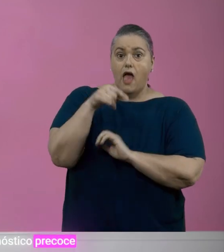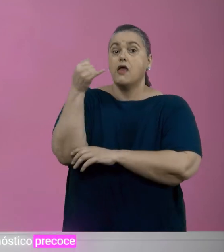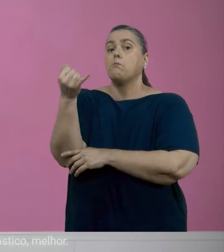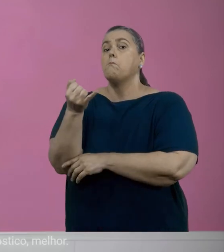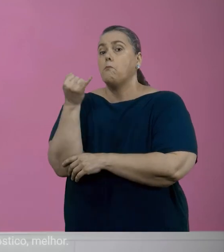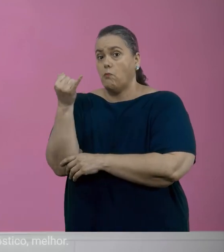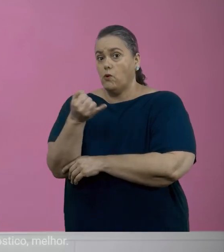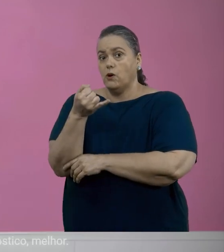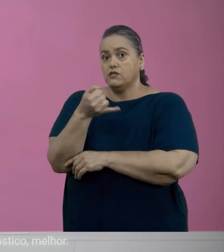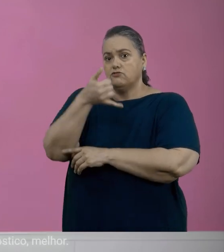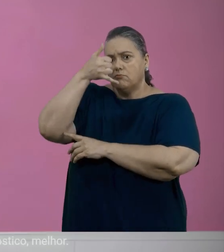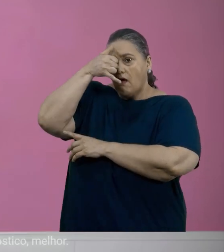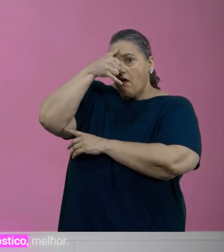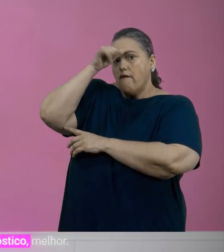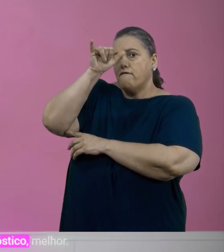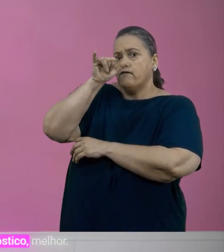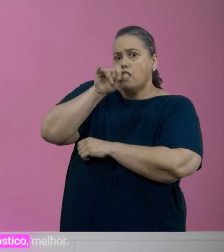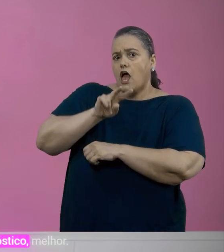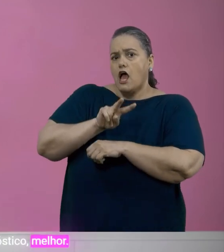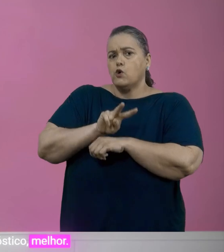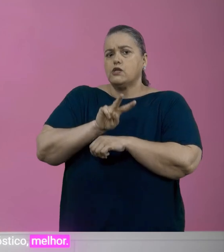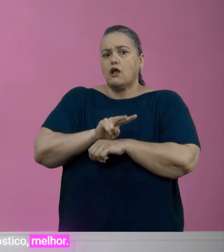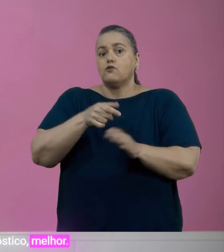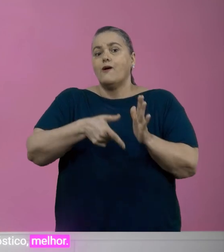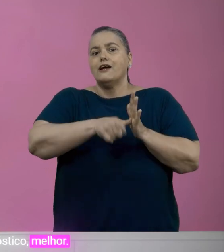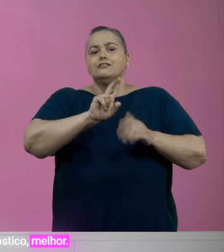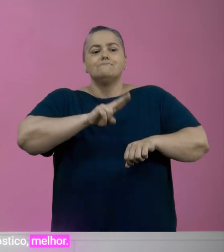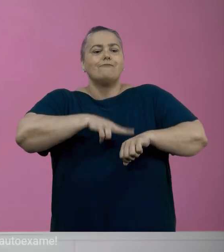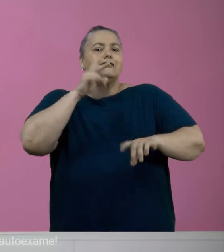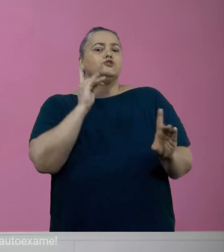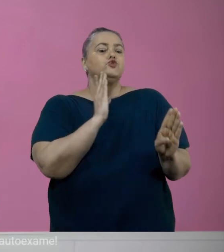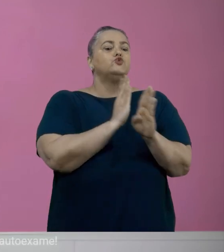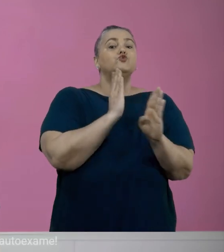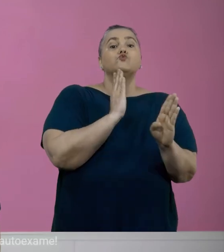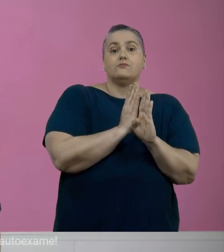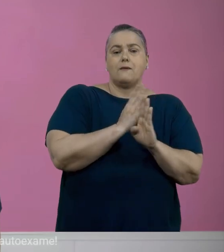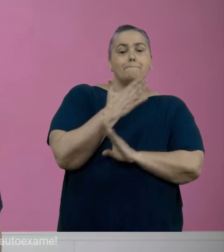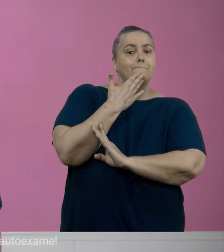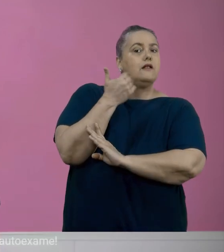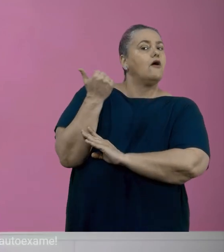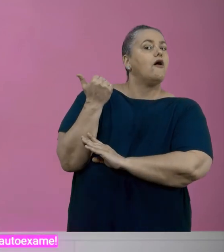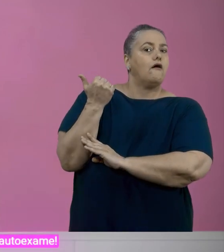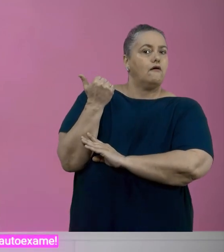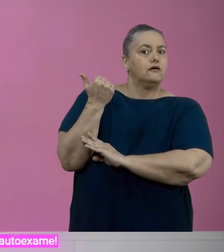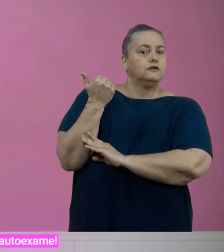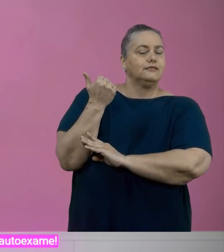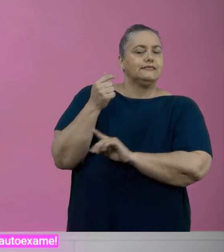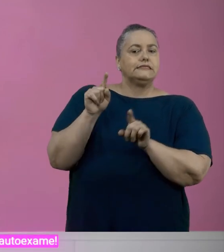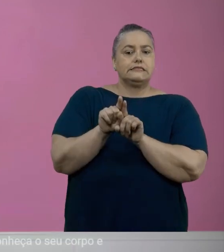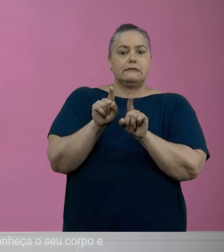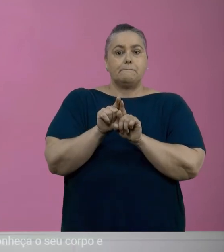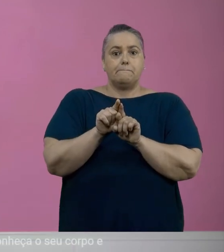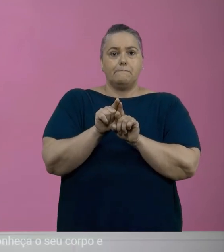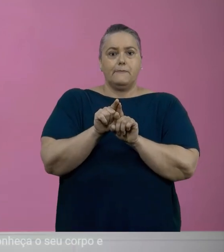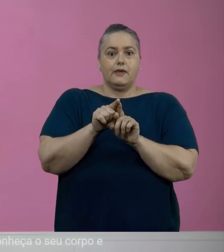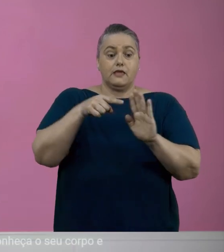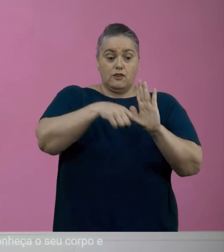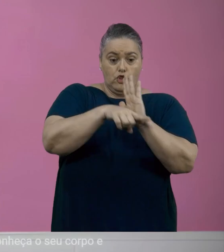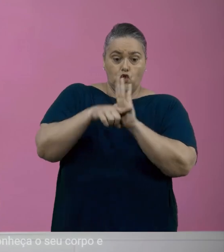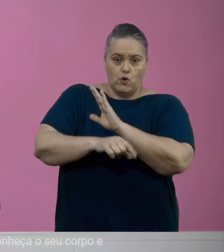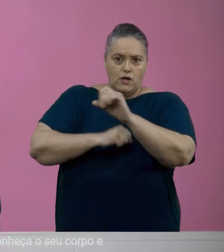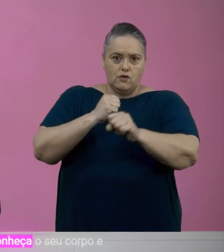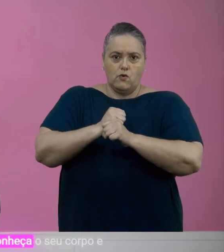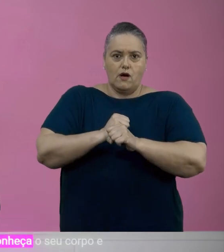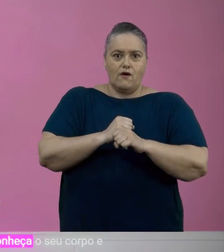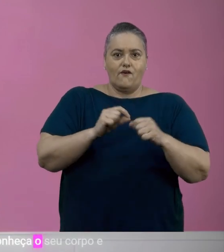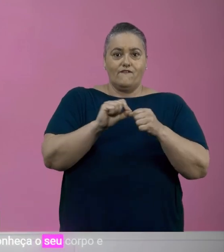precoce e quanto mais cedo for o diagnóstico, melhor. Além do exame anual, faça o autoexame. Ele é muito importante